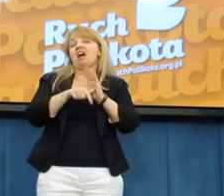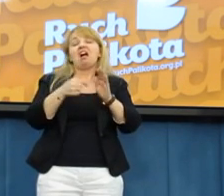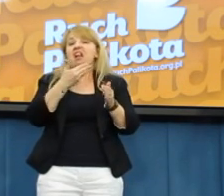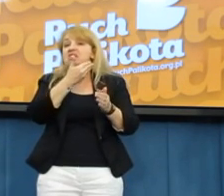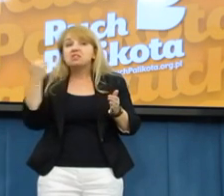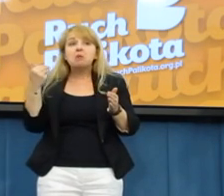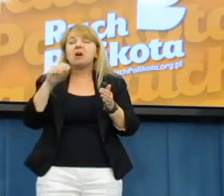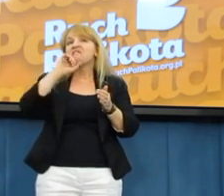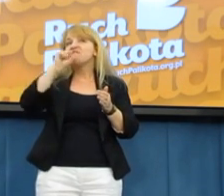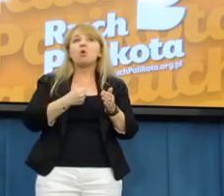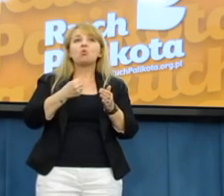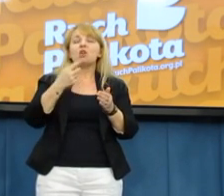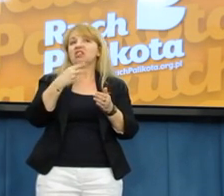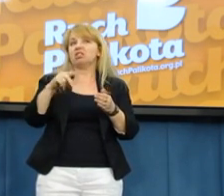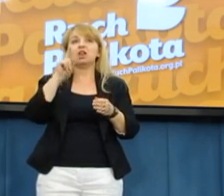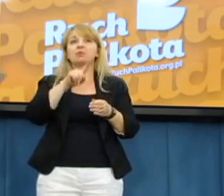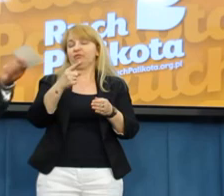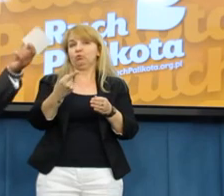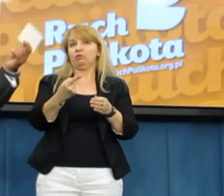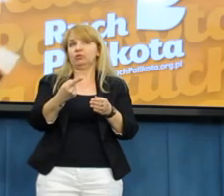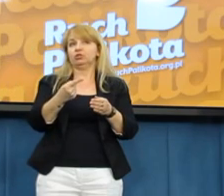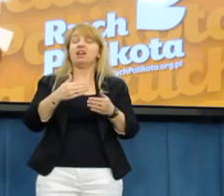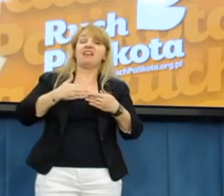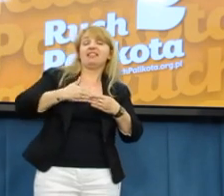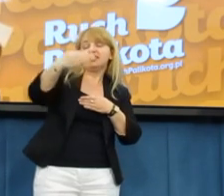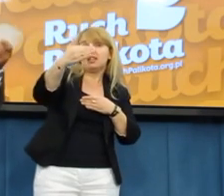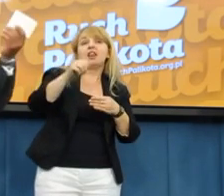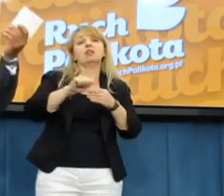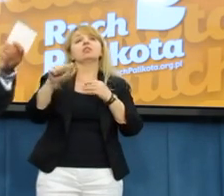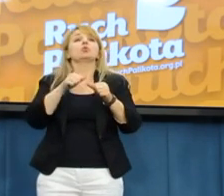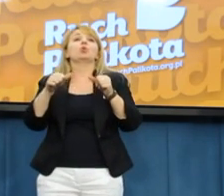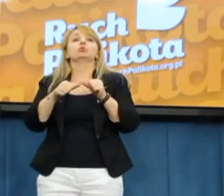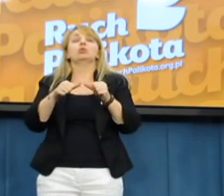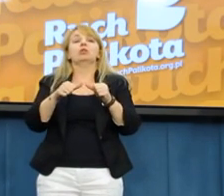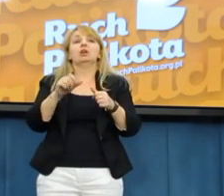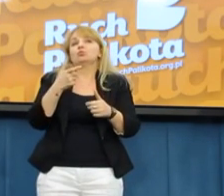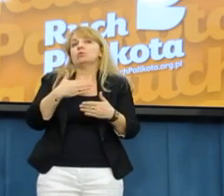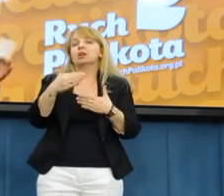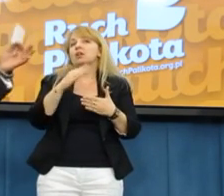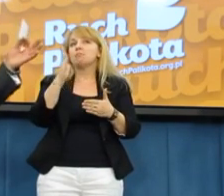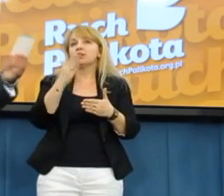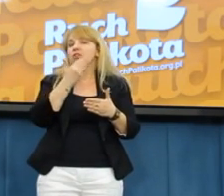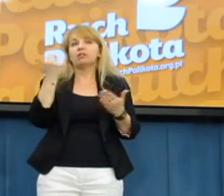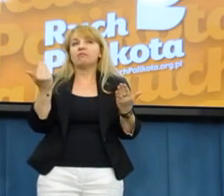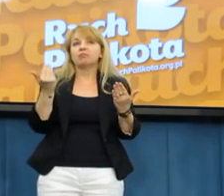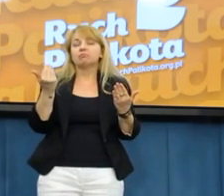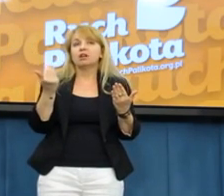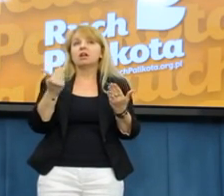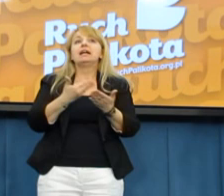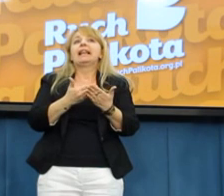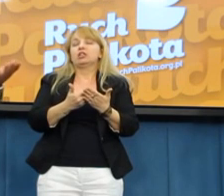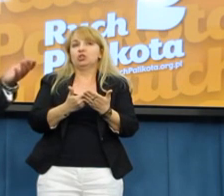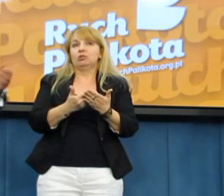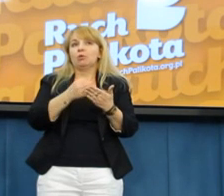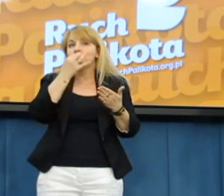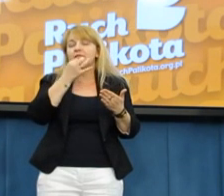podczas kontroli w firmie nieprawidłowości. Ale trwają dalsze czynności kontrolne. Jest to pojęcie, jakby pojęcie,